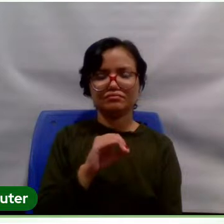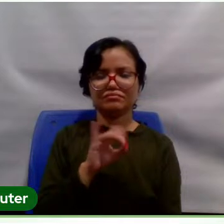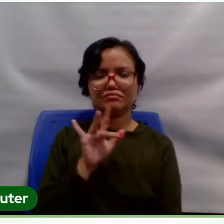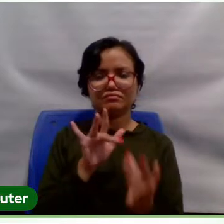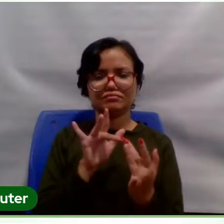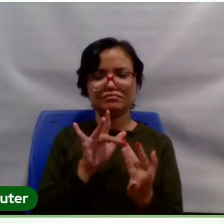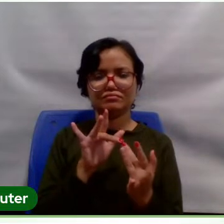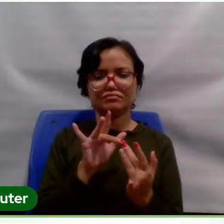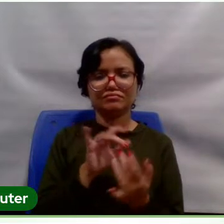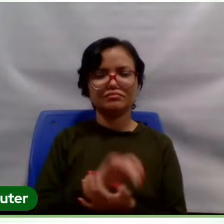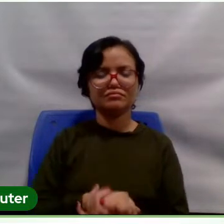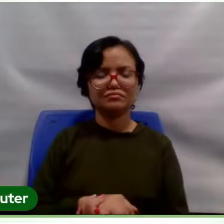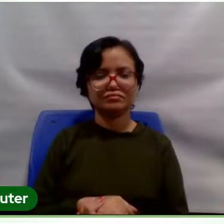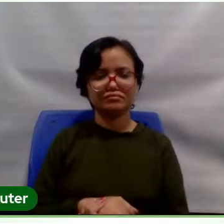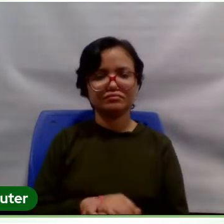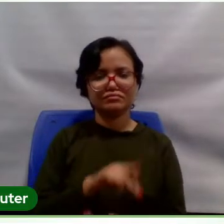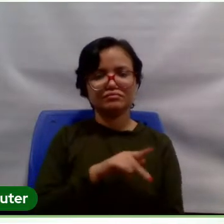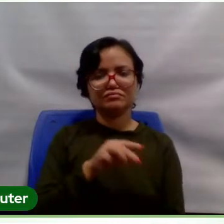Prancivaldo,